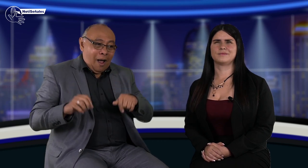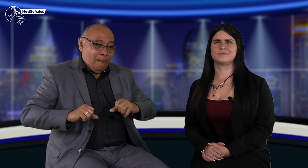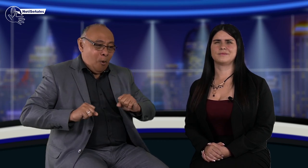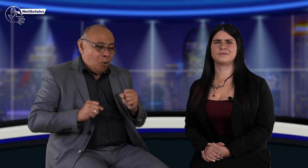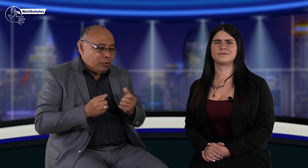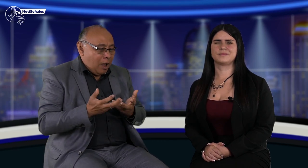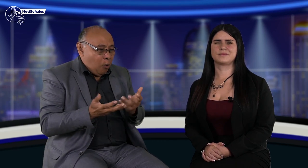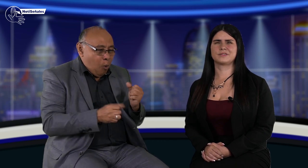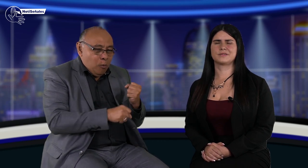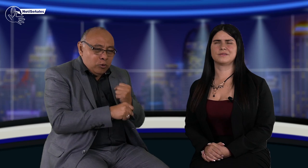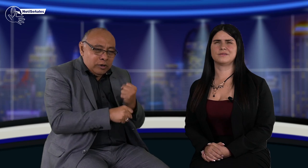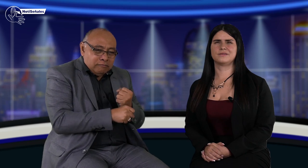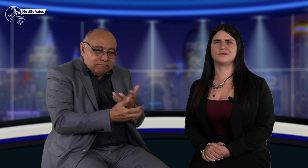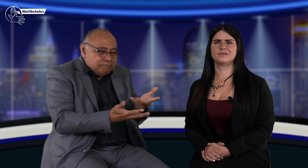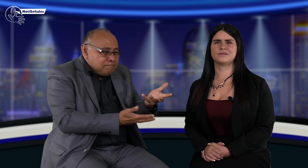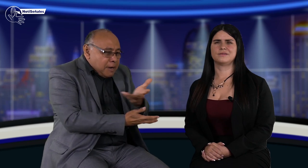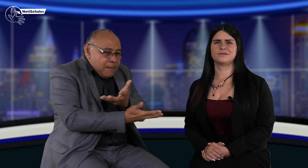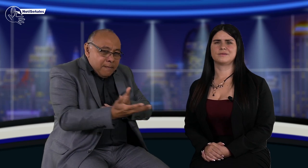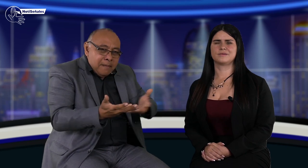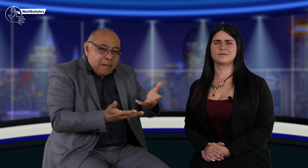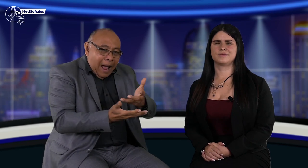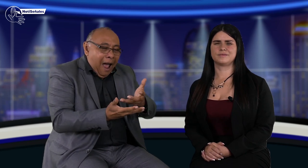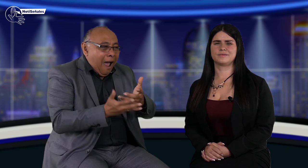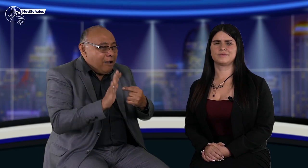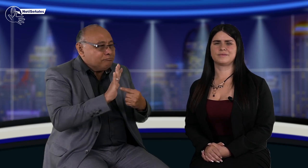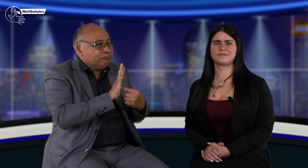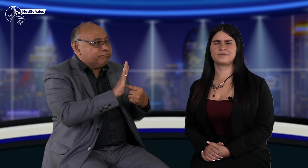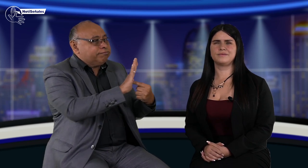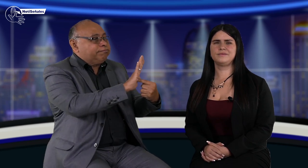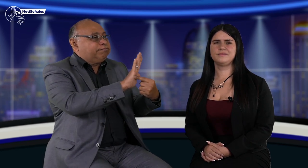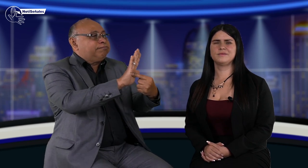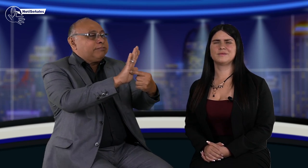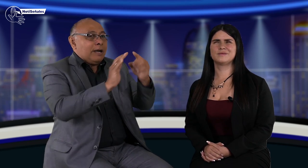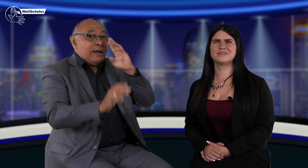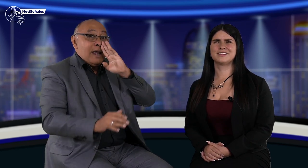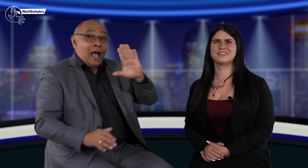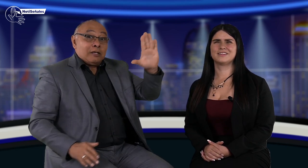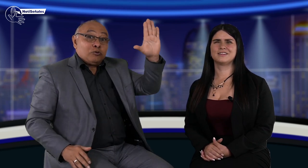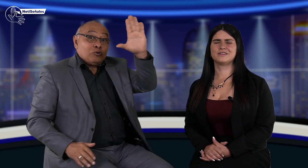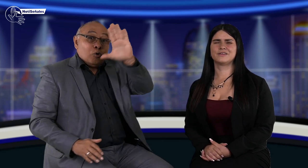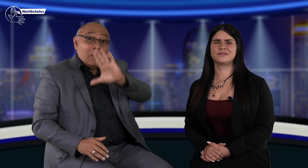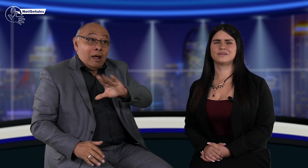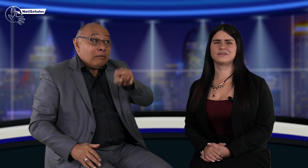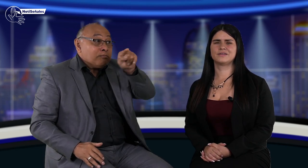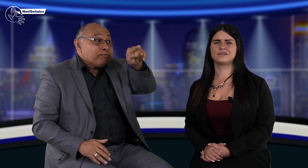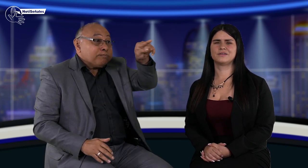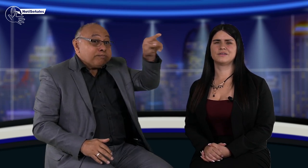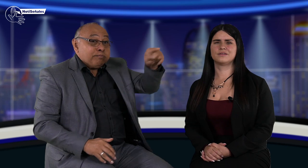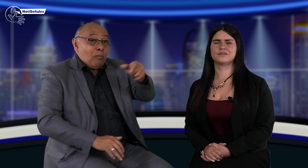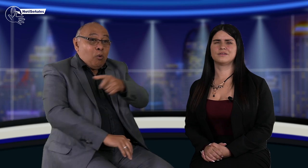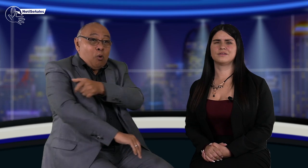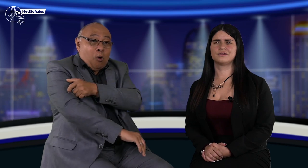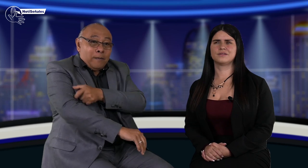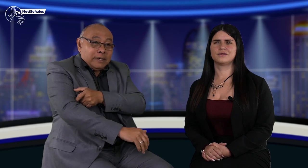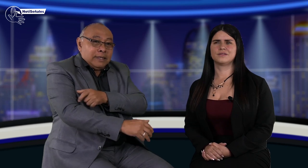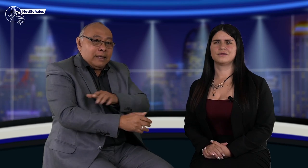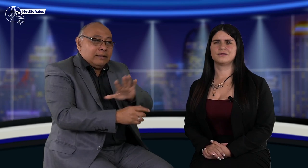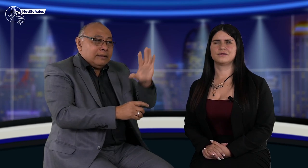quede en Bogotá, sea un ejemplo que pueda replicarse a nivel nacional desde los comités departamentales y